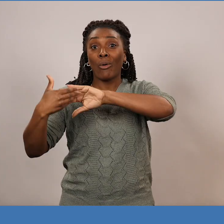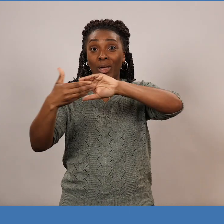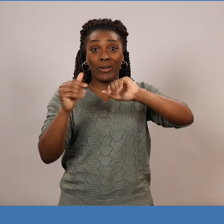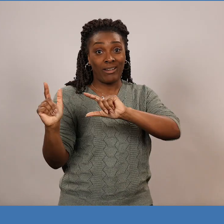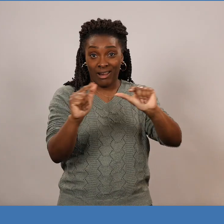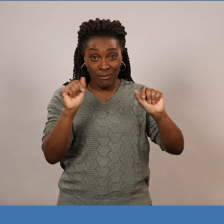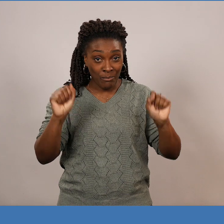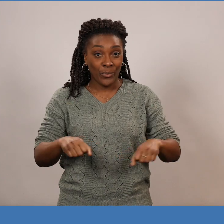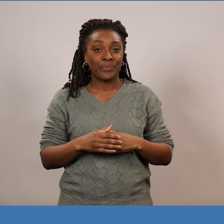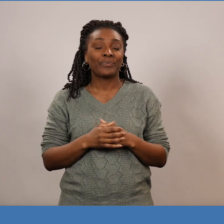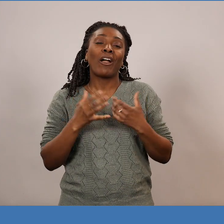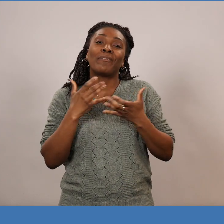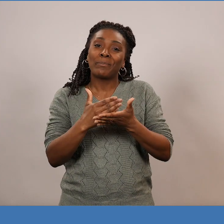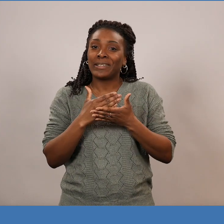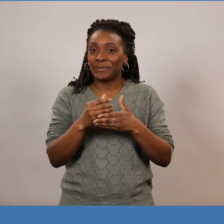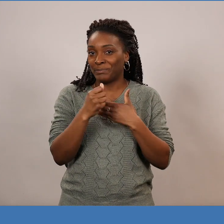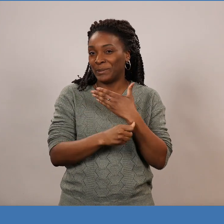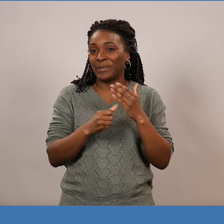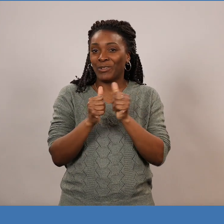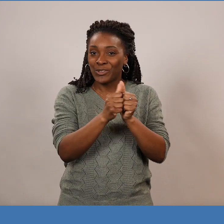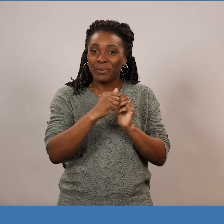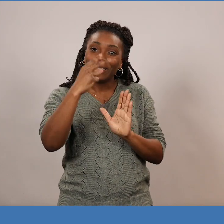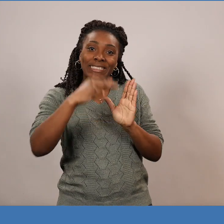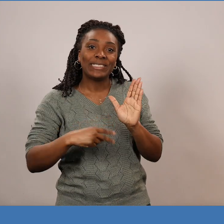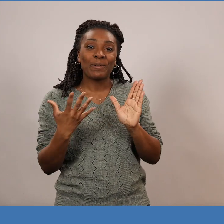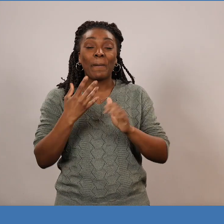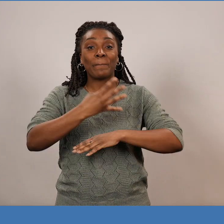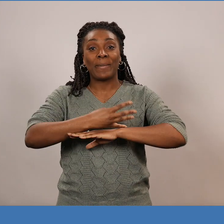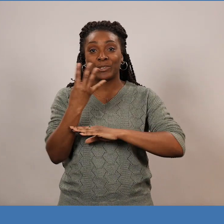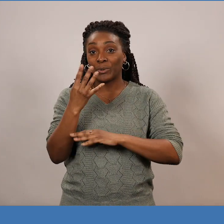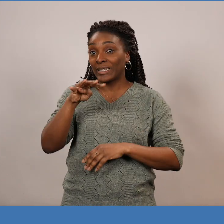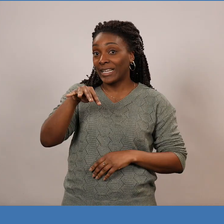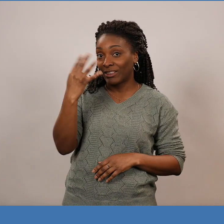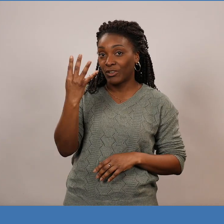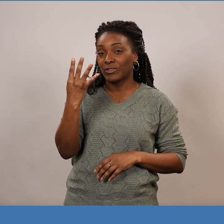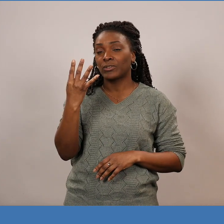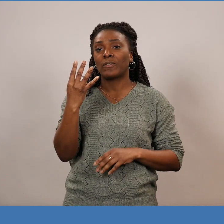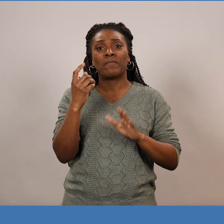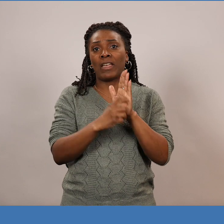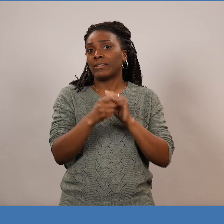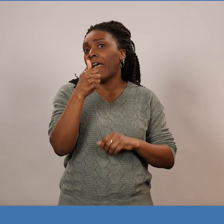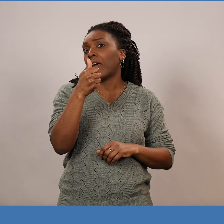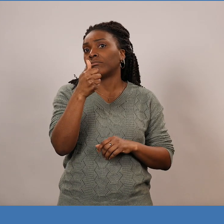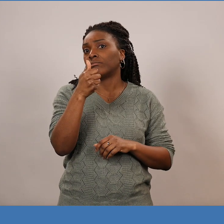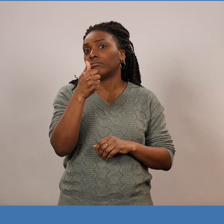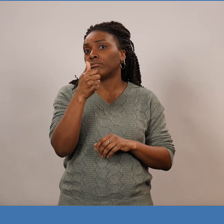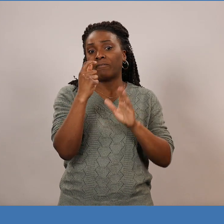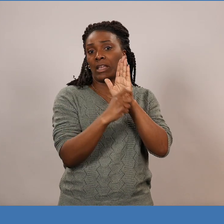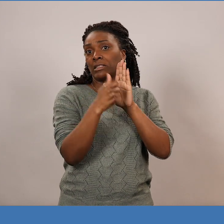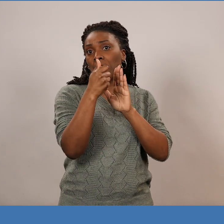que toi. Donc j'ai un passage de l'écriture à lire, c'est Matthieu 14, juste le